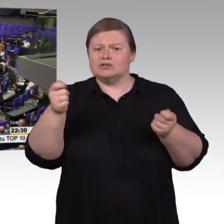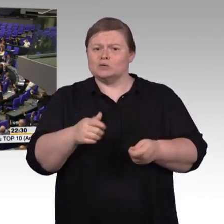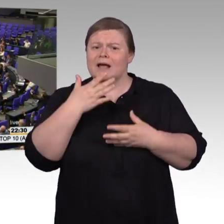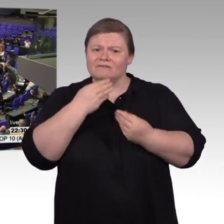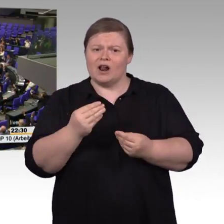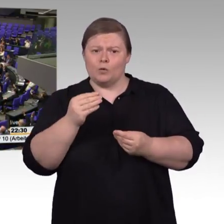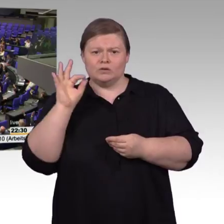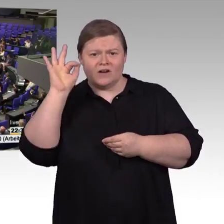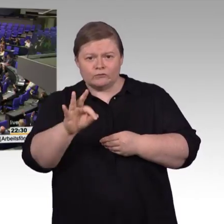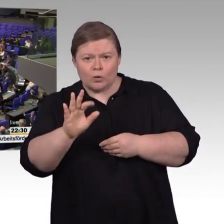Wer stimmt dagegen?